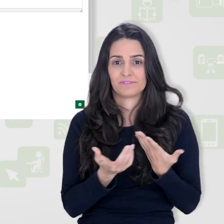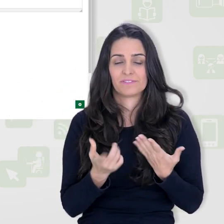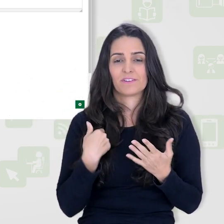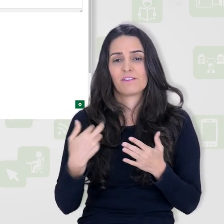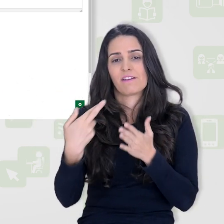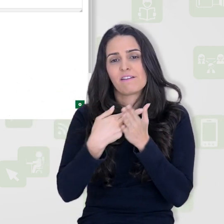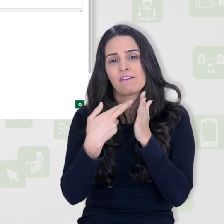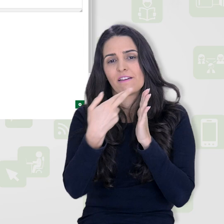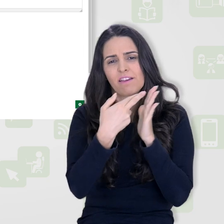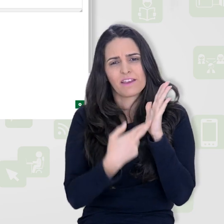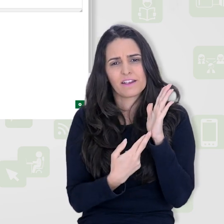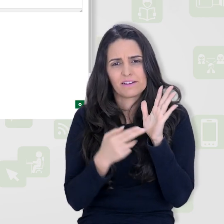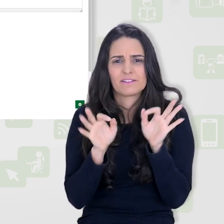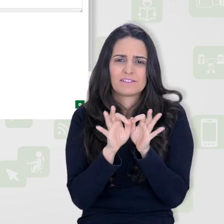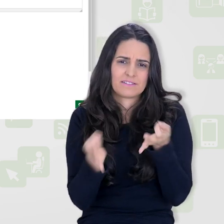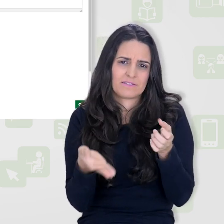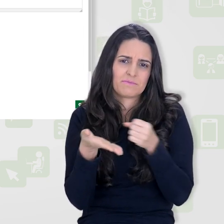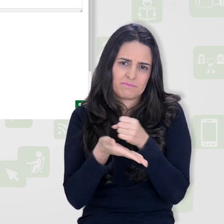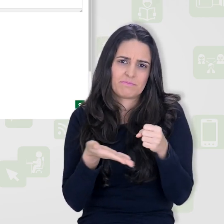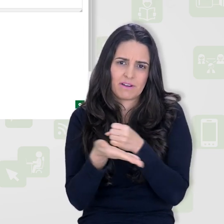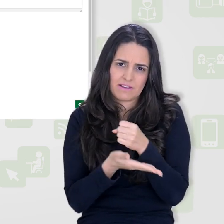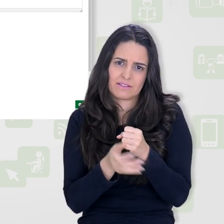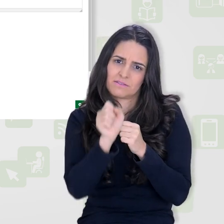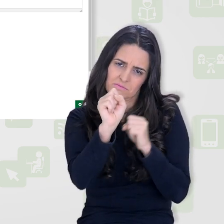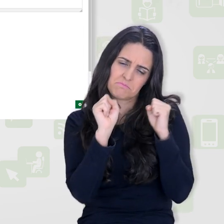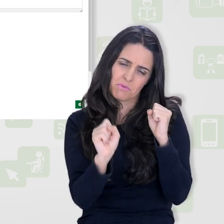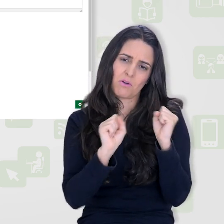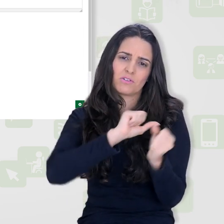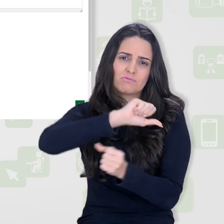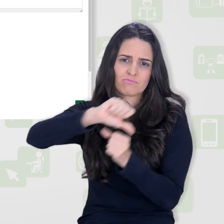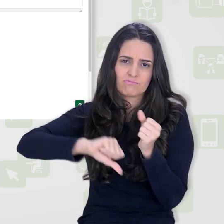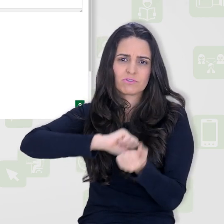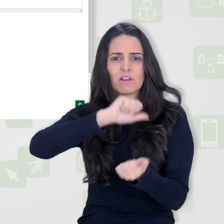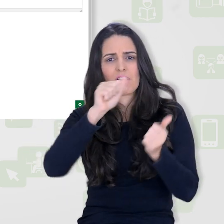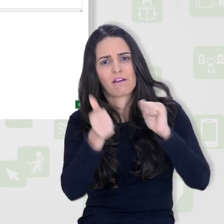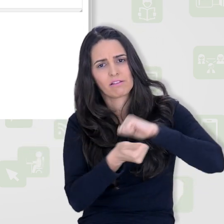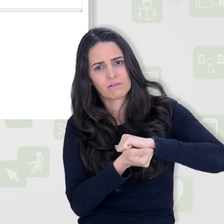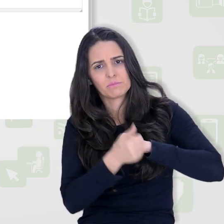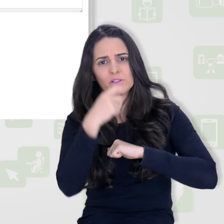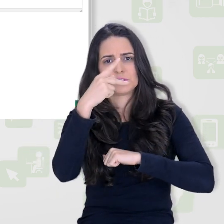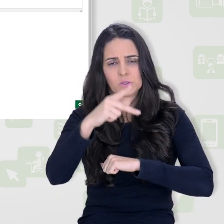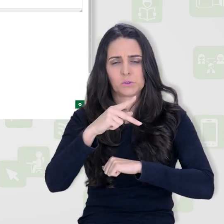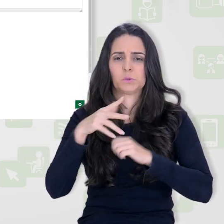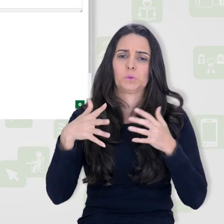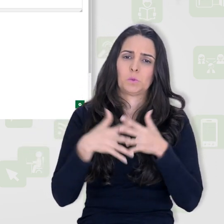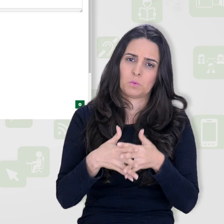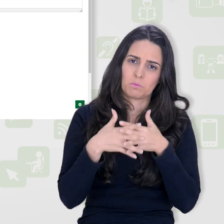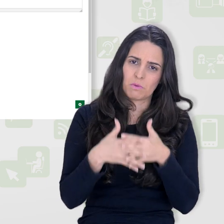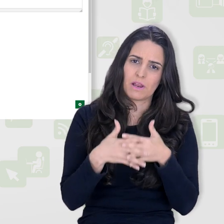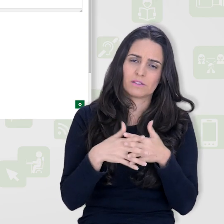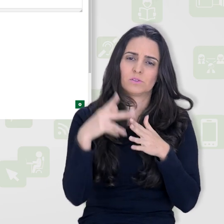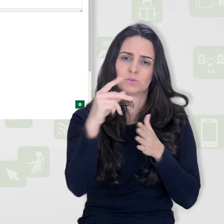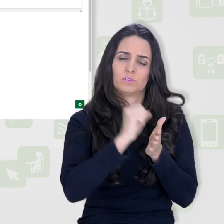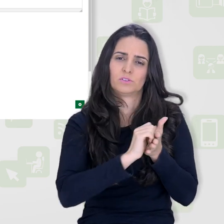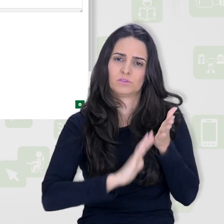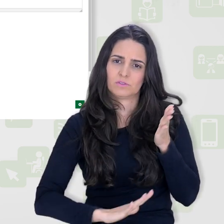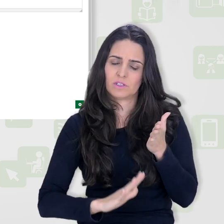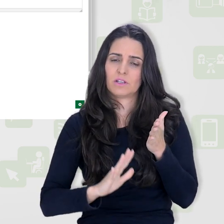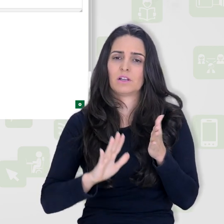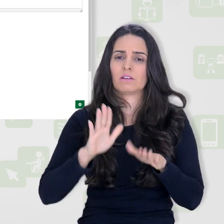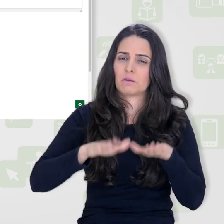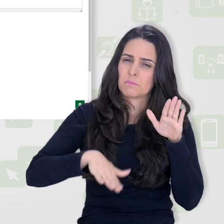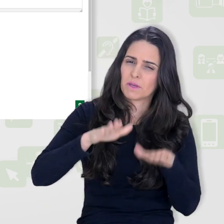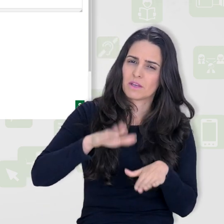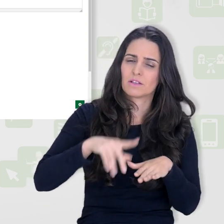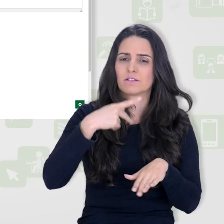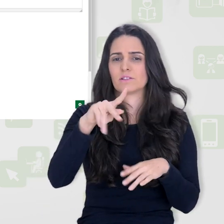estrutura mínima, tá? Você pode adaptar de acordo com a complexidade da atividade,